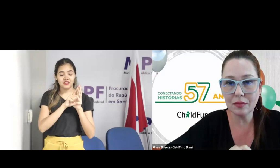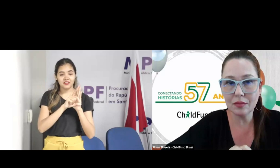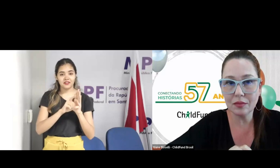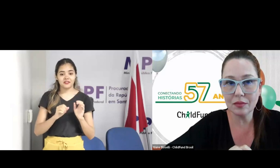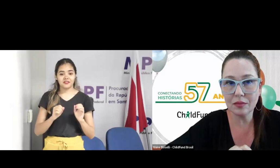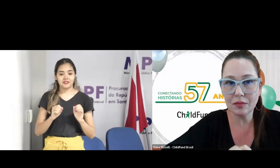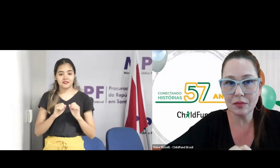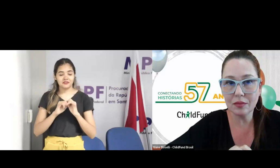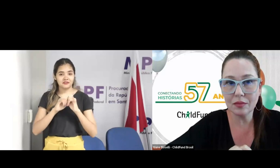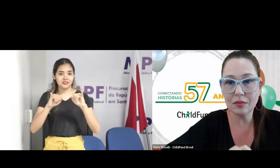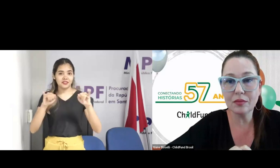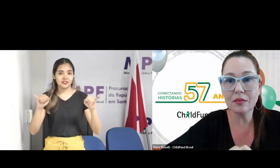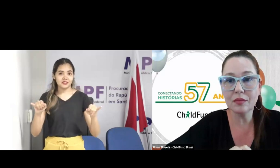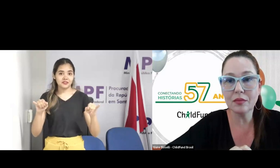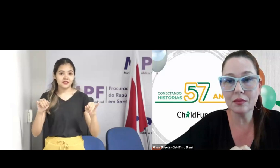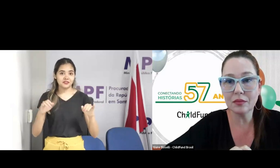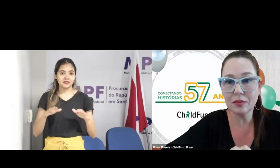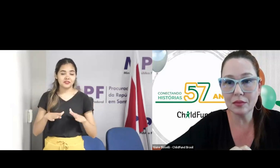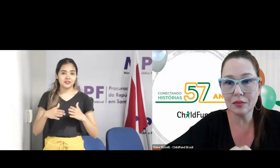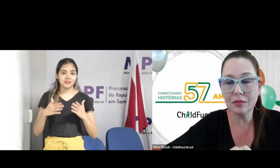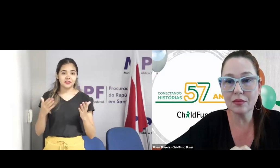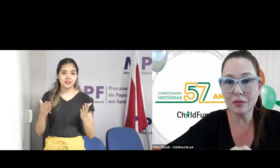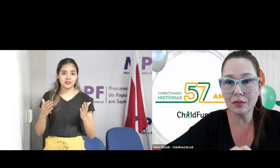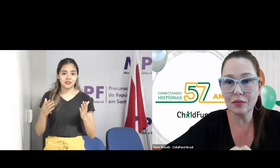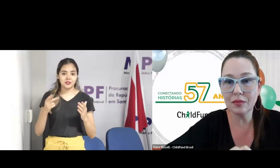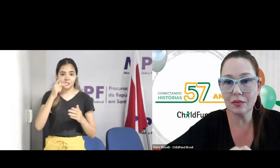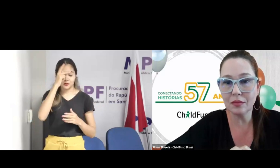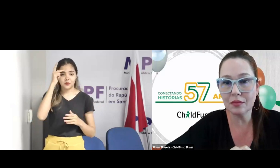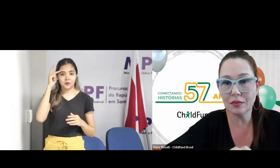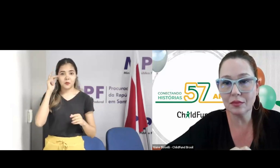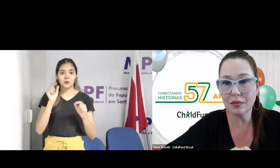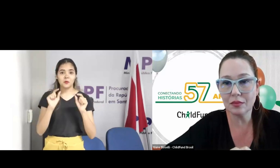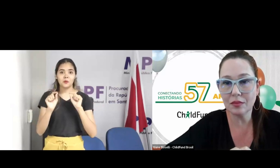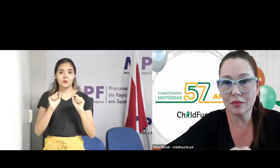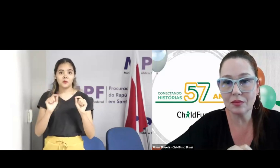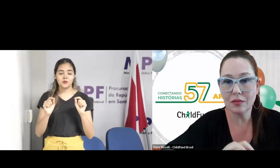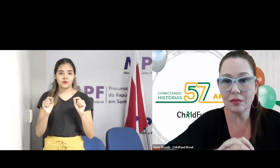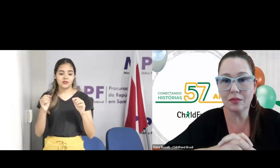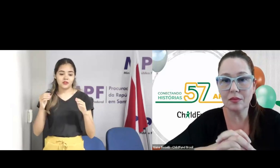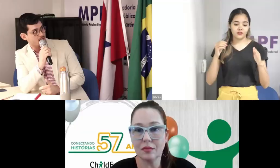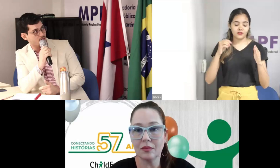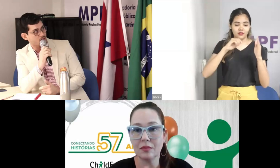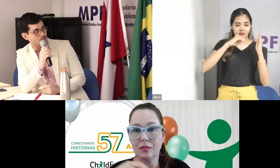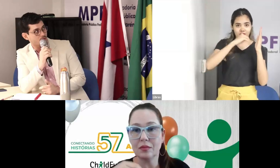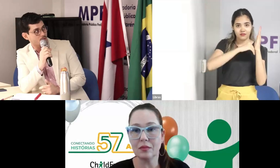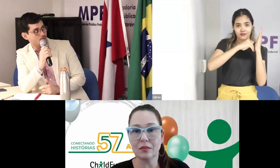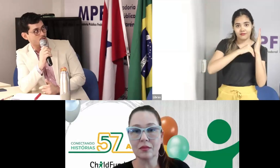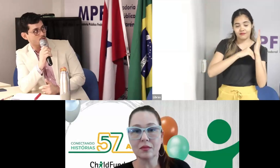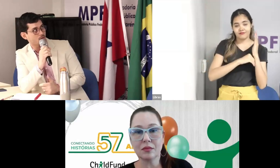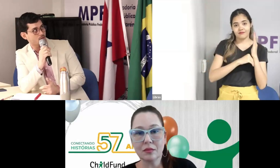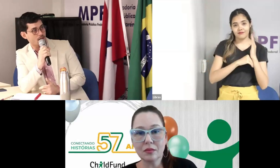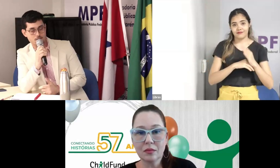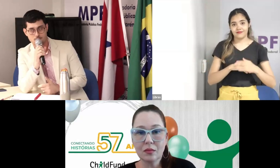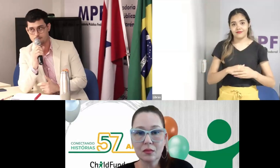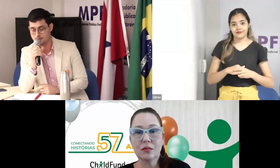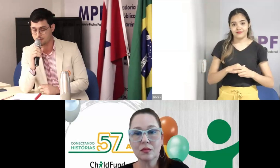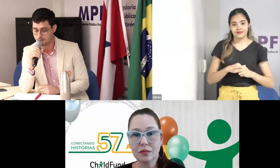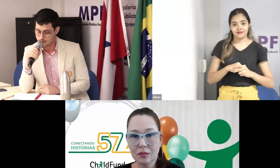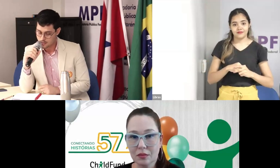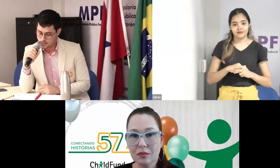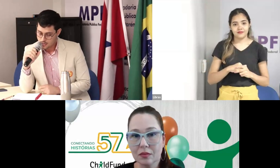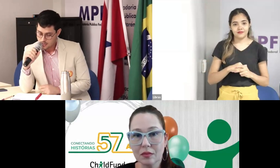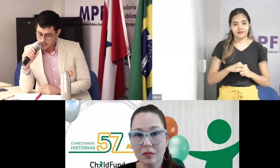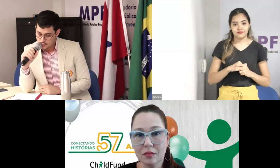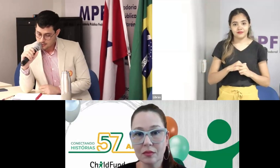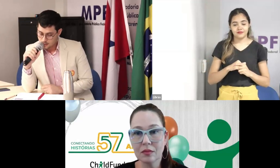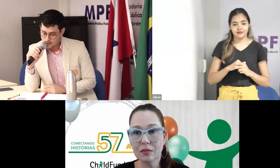subnotificados, ou seja, não cheguem ao conhecimento das autoridades, não chegue ao conhecimento de instituições que agem nesse sentido como o Child Fund.